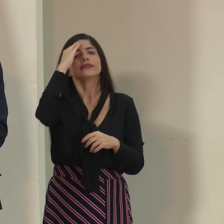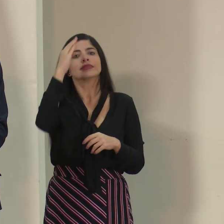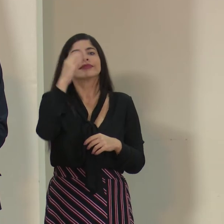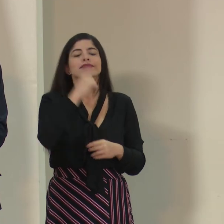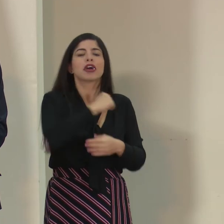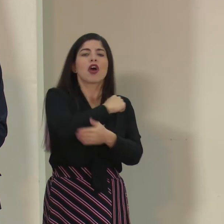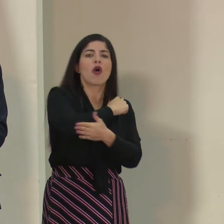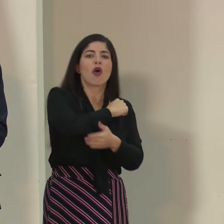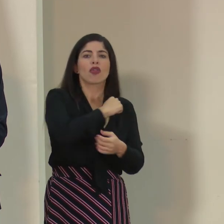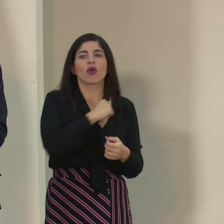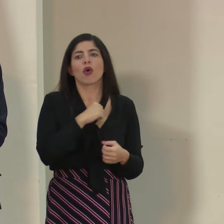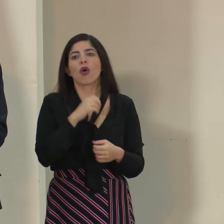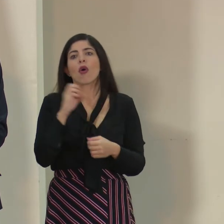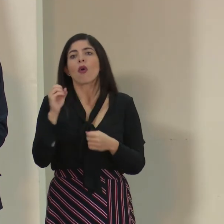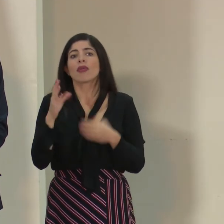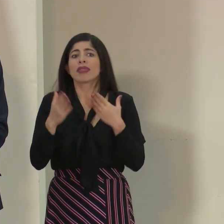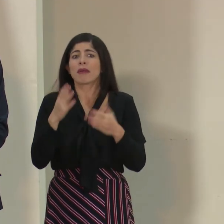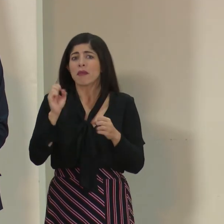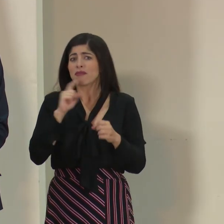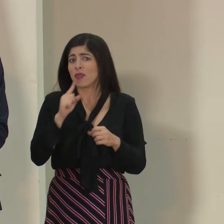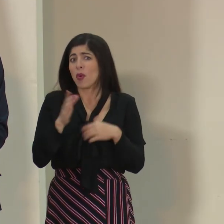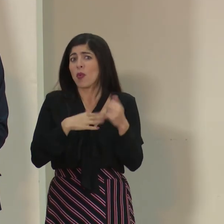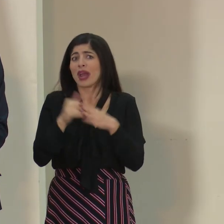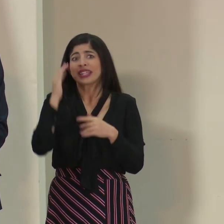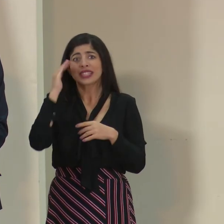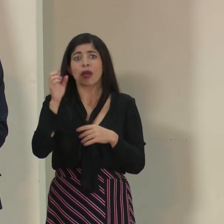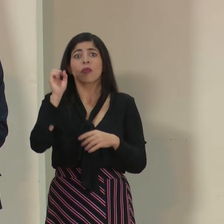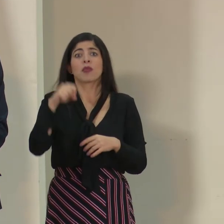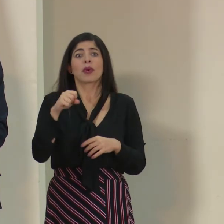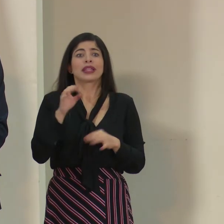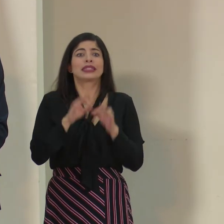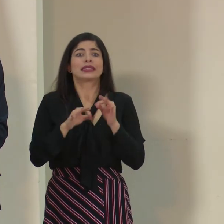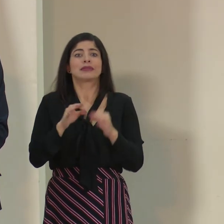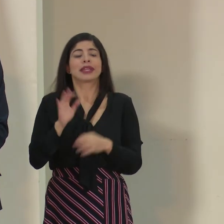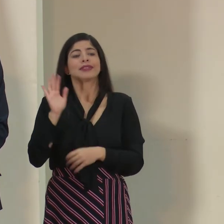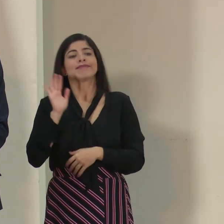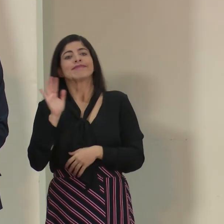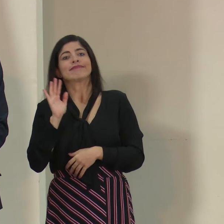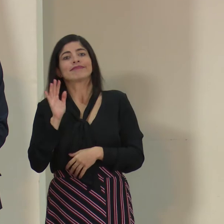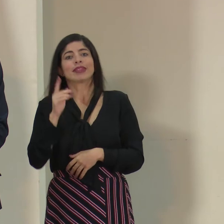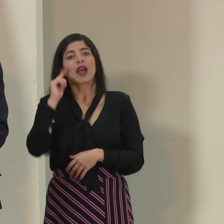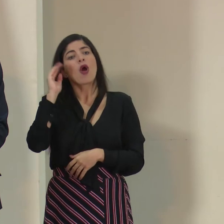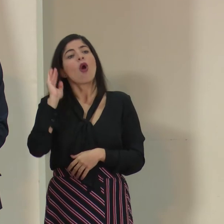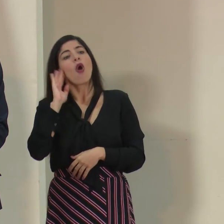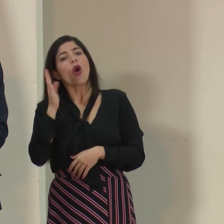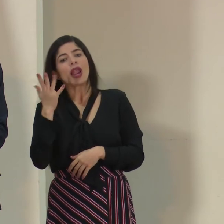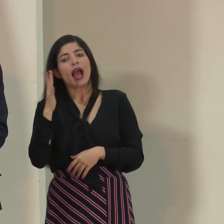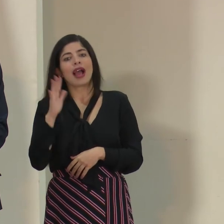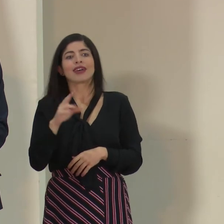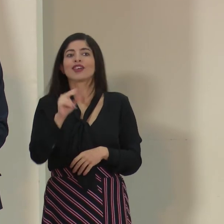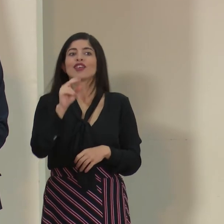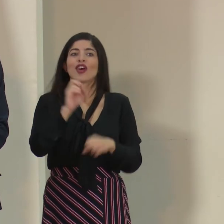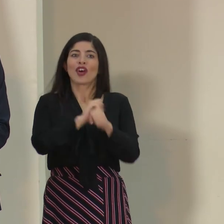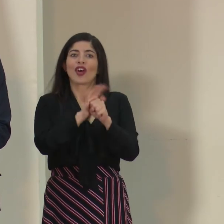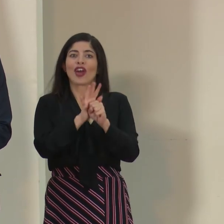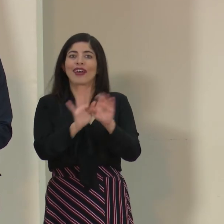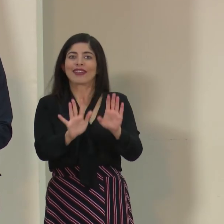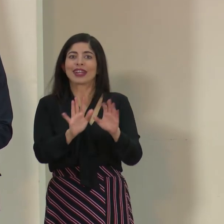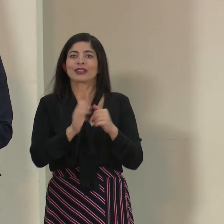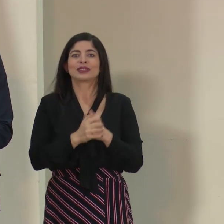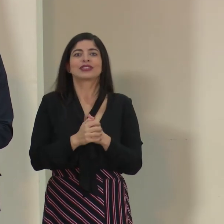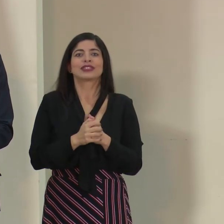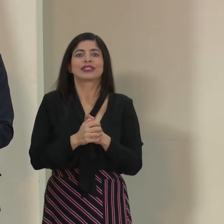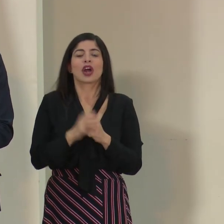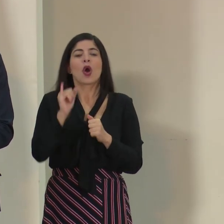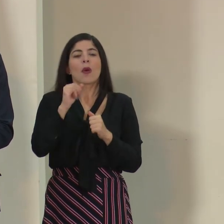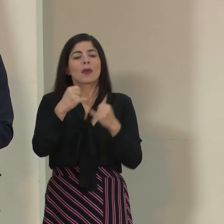de codo a codo, puede ser en realidad cualquier tipo de saludo, hasta puede ser simplemente decirle hola, no coronavirus, es una forma